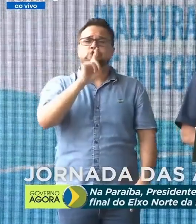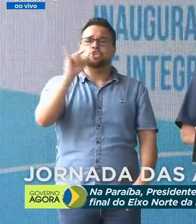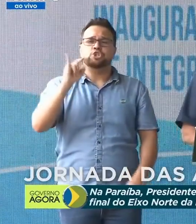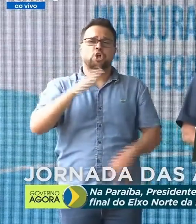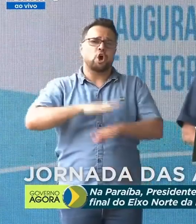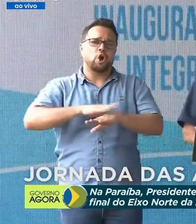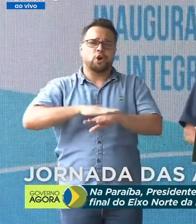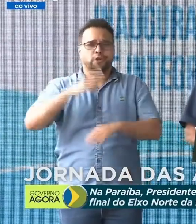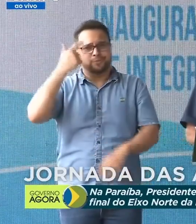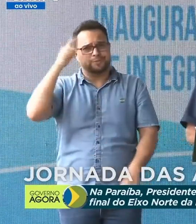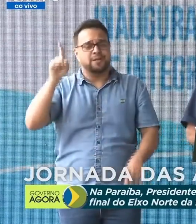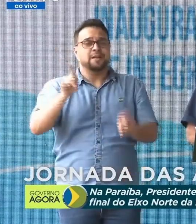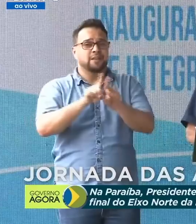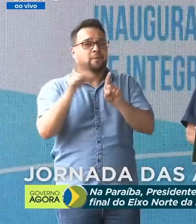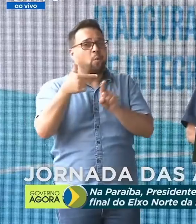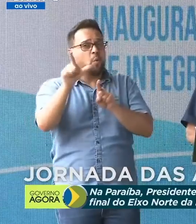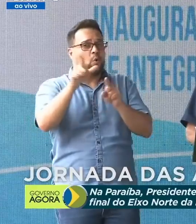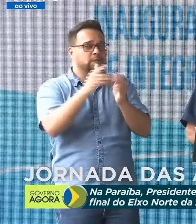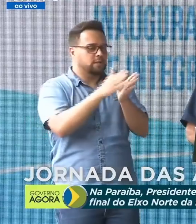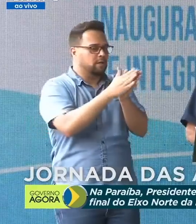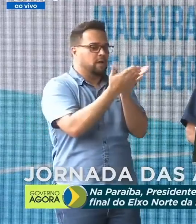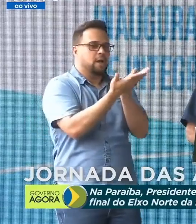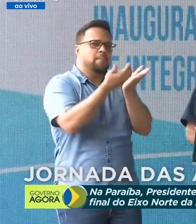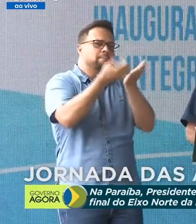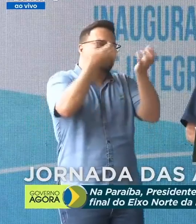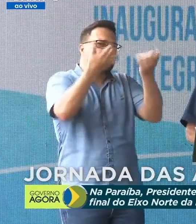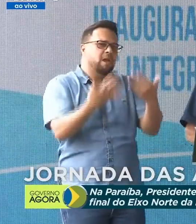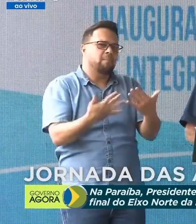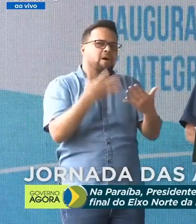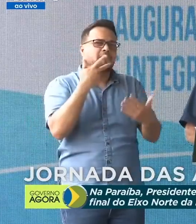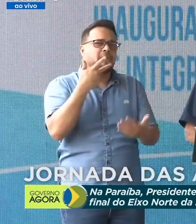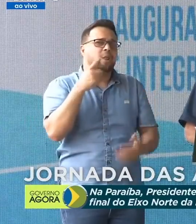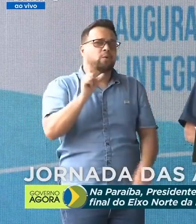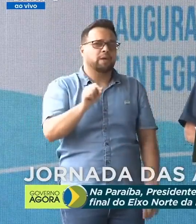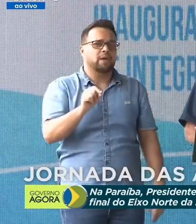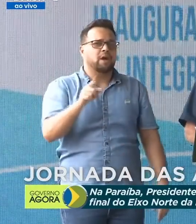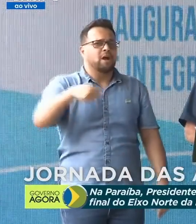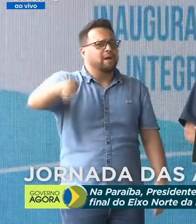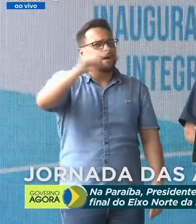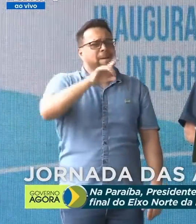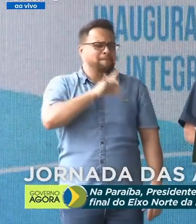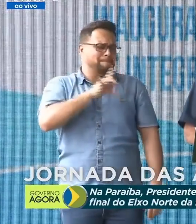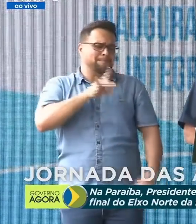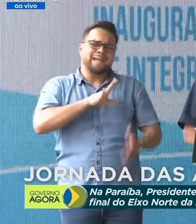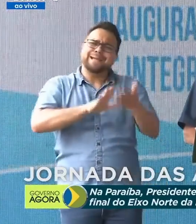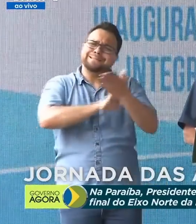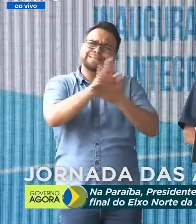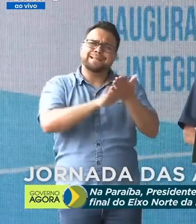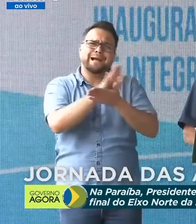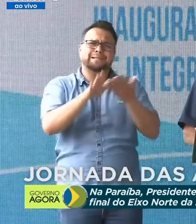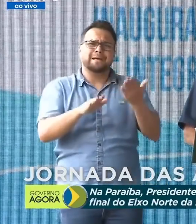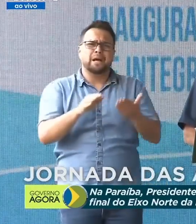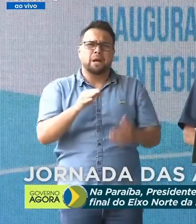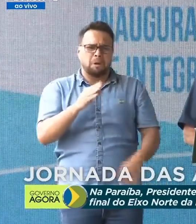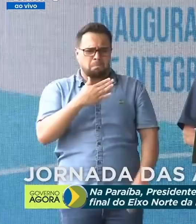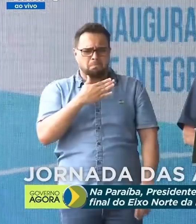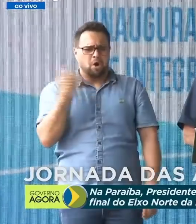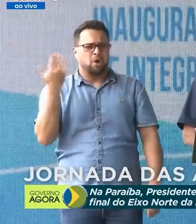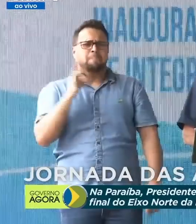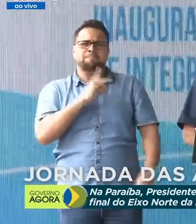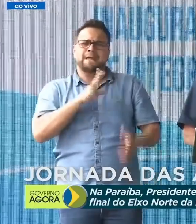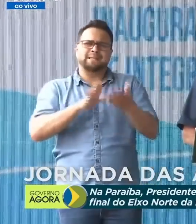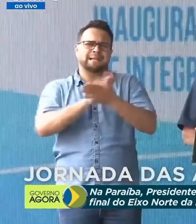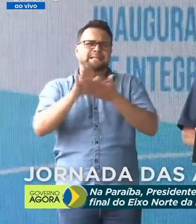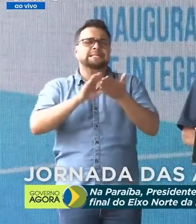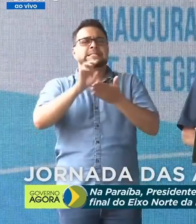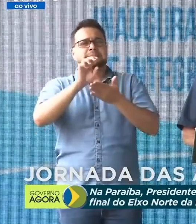E tem outra passagem bíblica que diz, Nada temeis, nem mesmo a morte, a não ser a